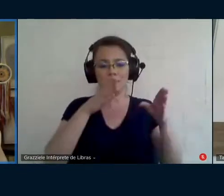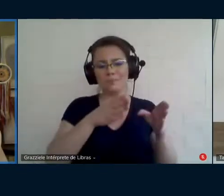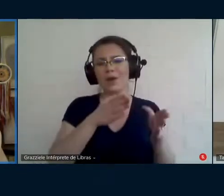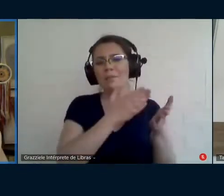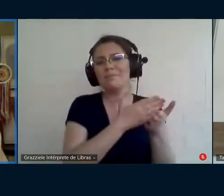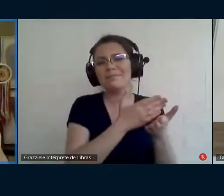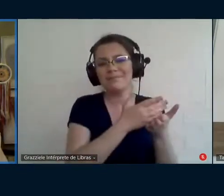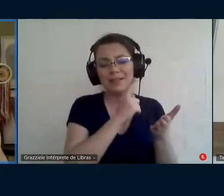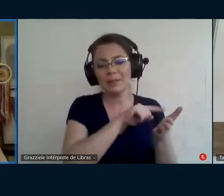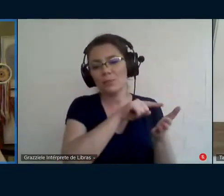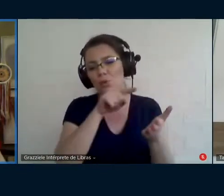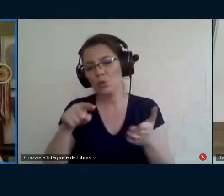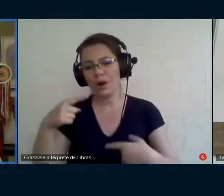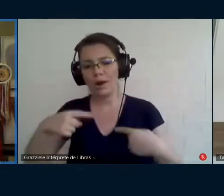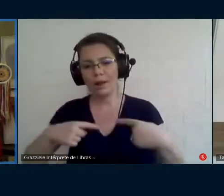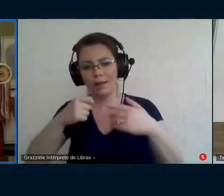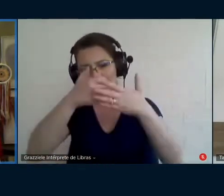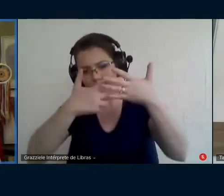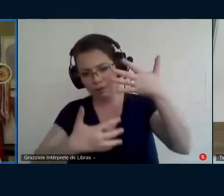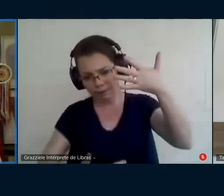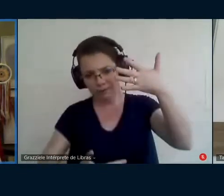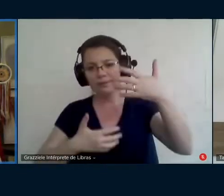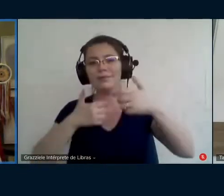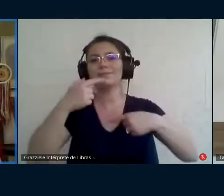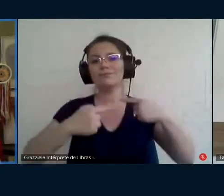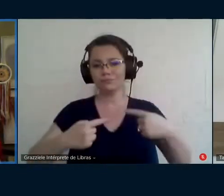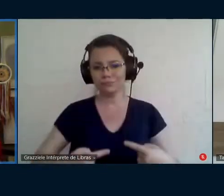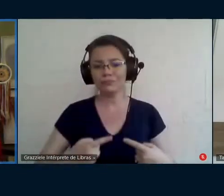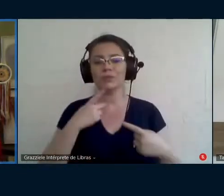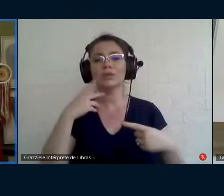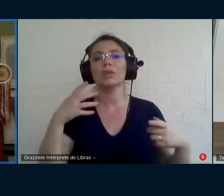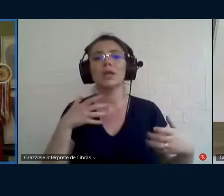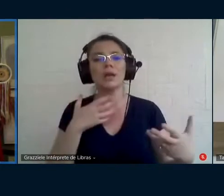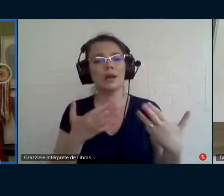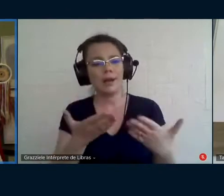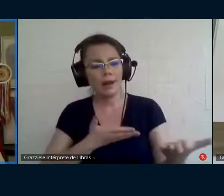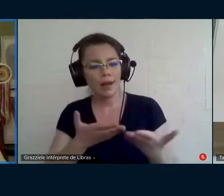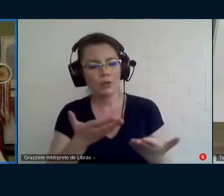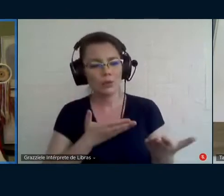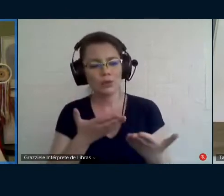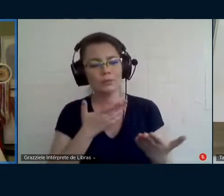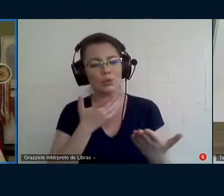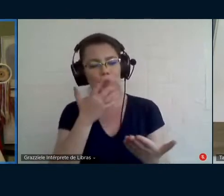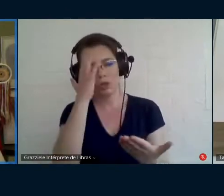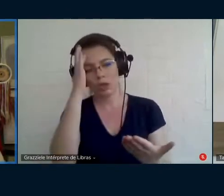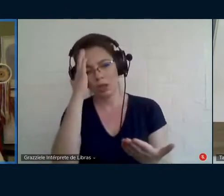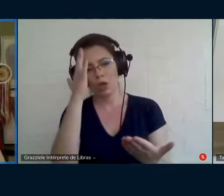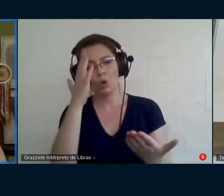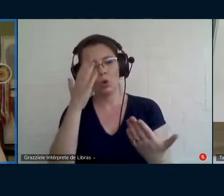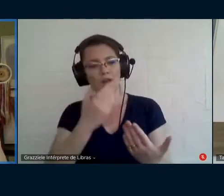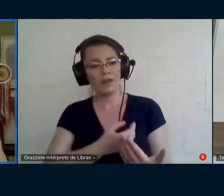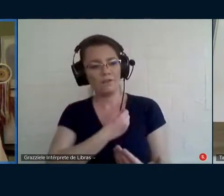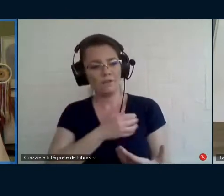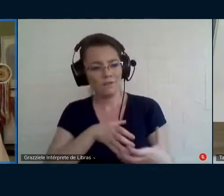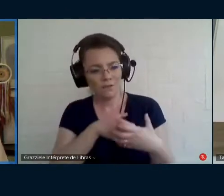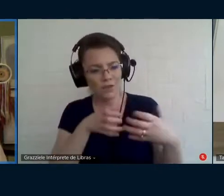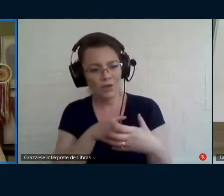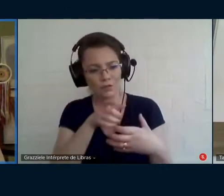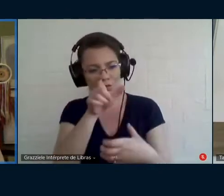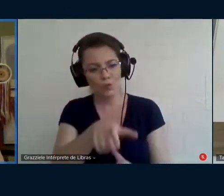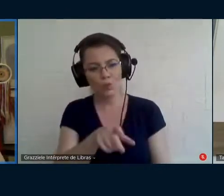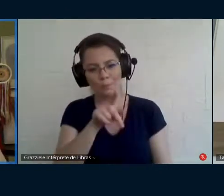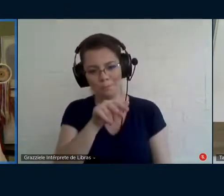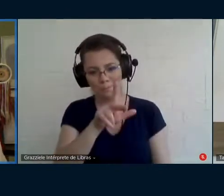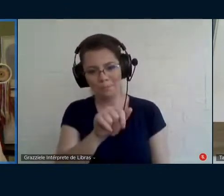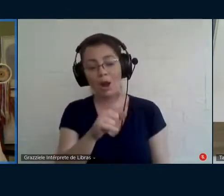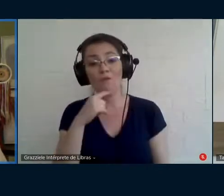praticamente na discussão do acionamento teórico com as vivências com a Paula, você comprova a sua